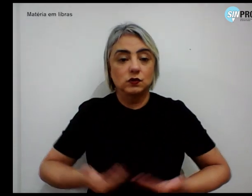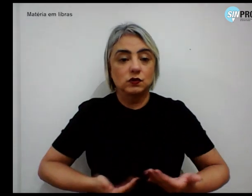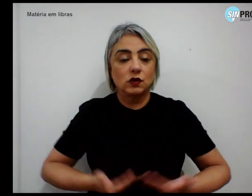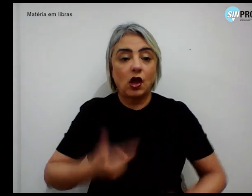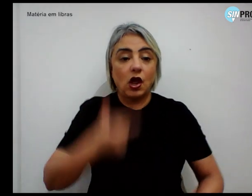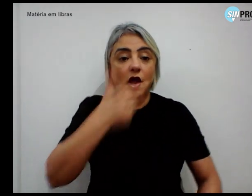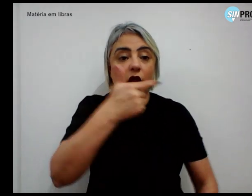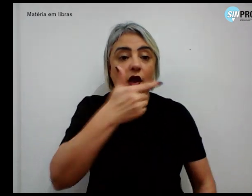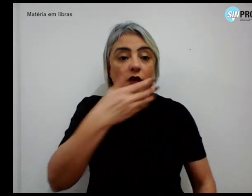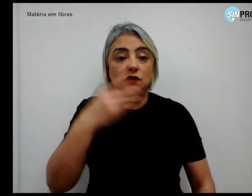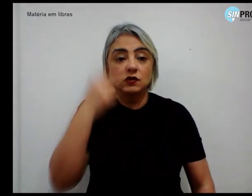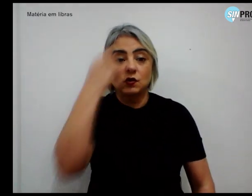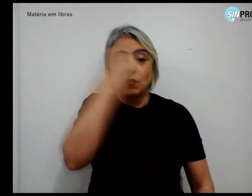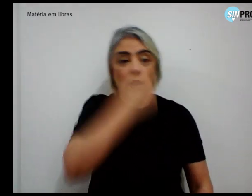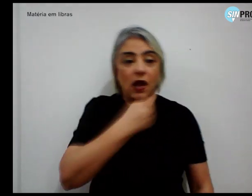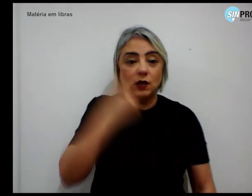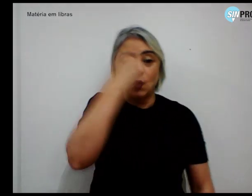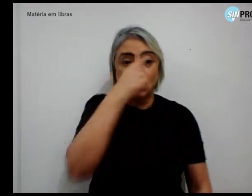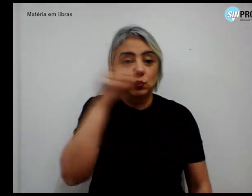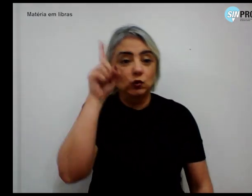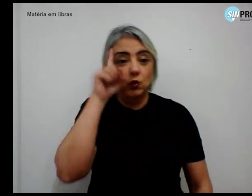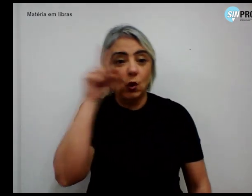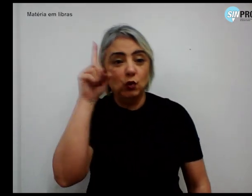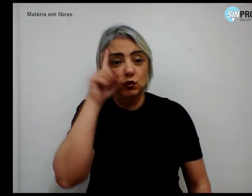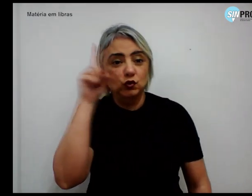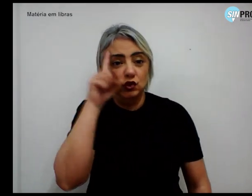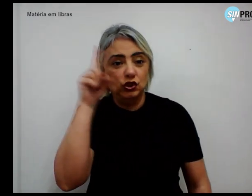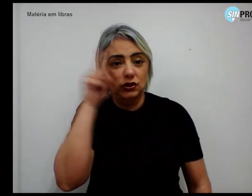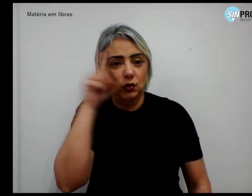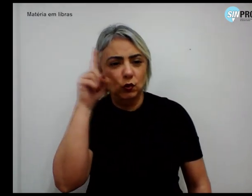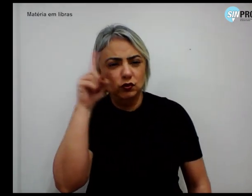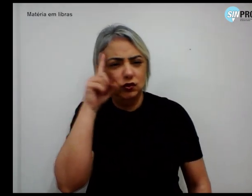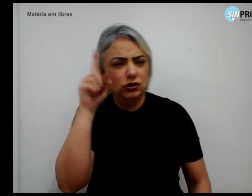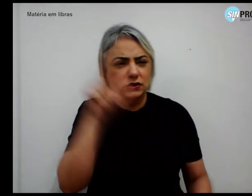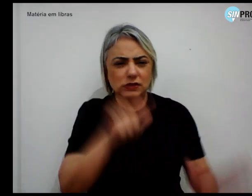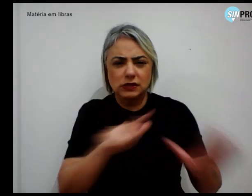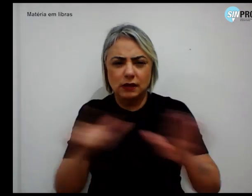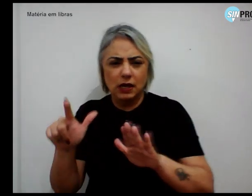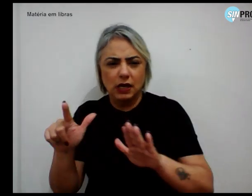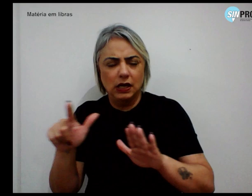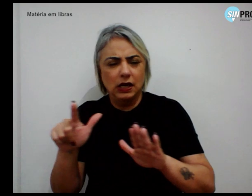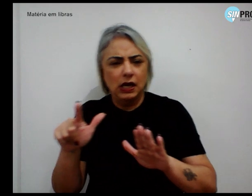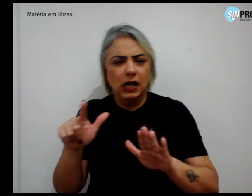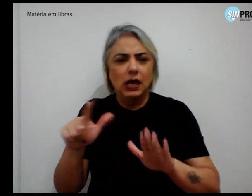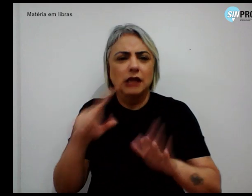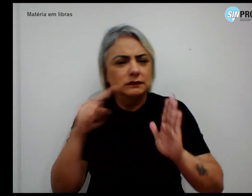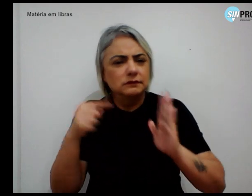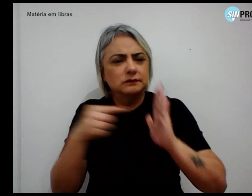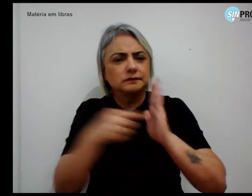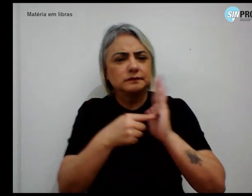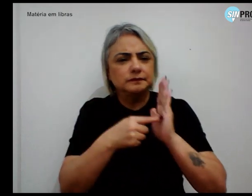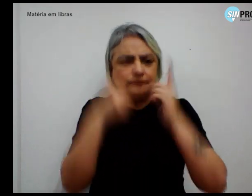horas por dia, nos 7 dias da semana, e registra denúncias de violações,